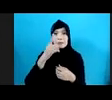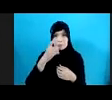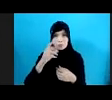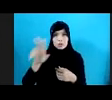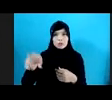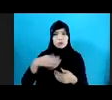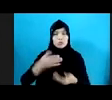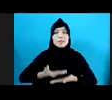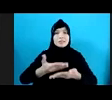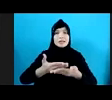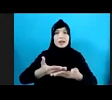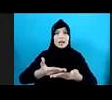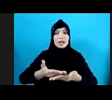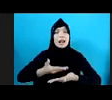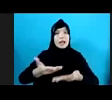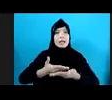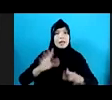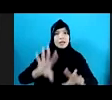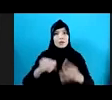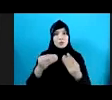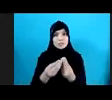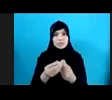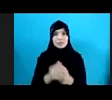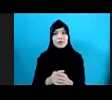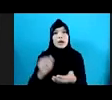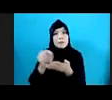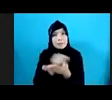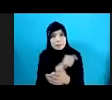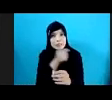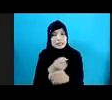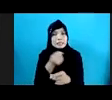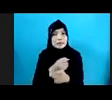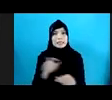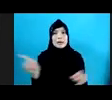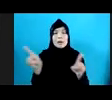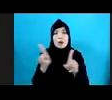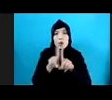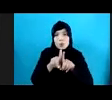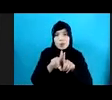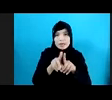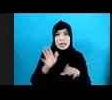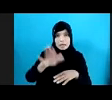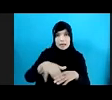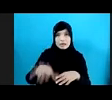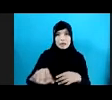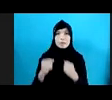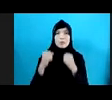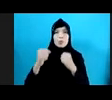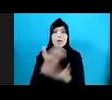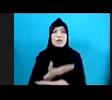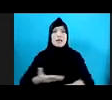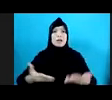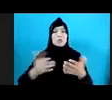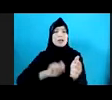inklusif Kemudian Penghapusan Kekerasan Pencegahan Perkawinan Anak Dan juga tentunya Penguatan lingkungan Yang responsif Terhadap